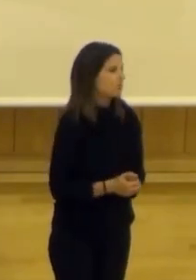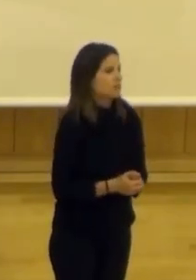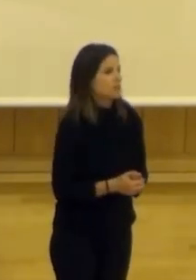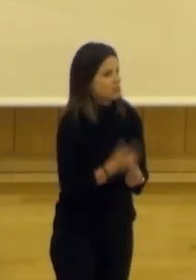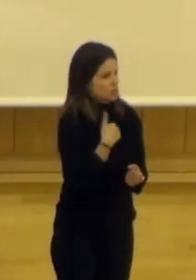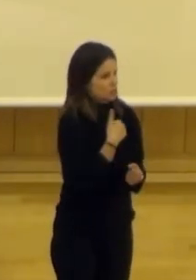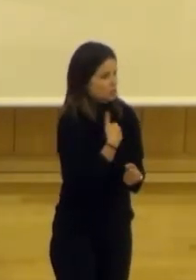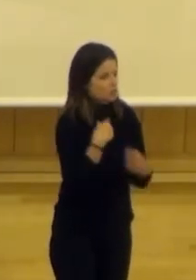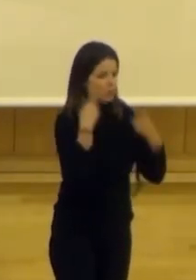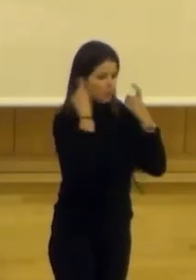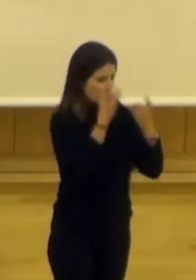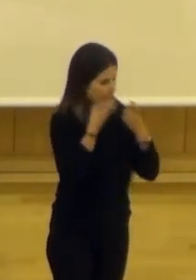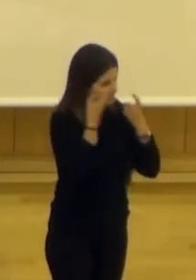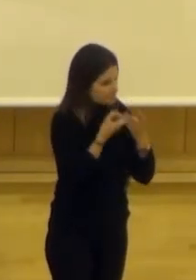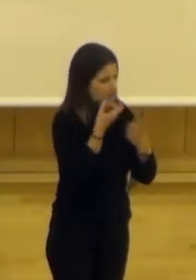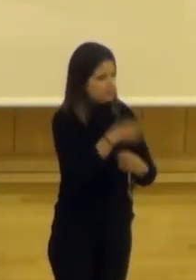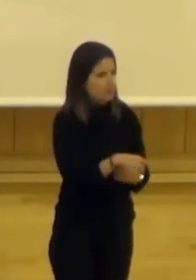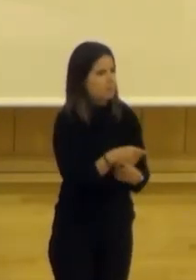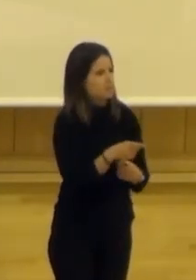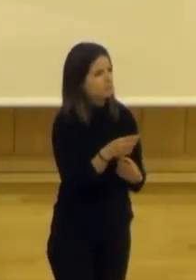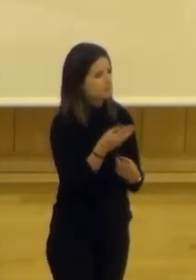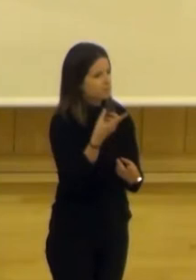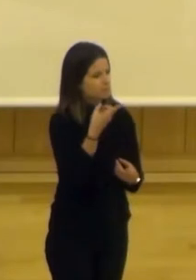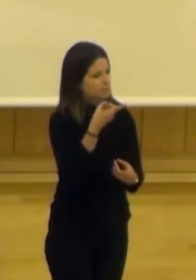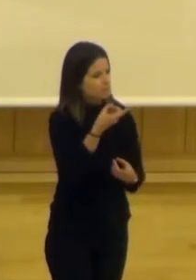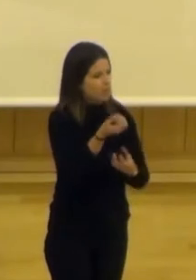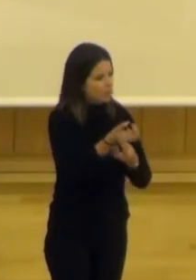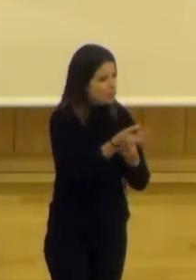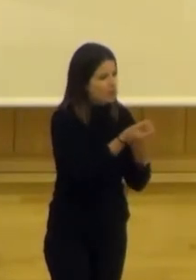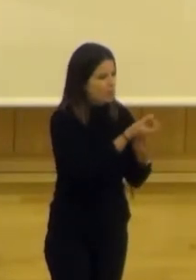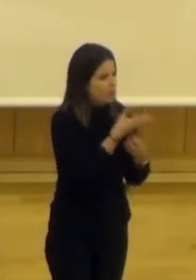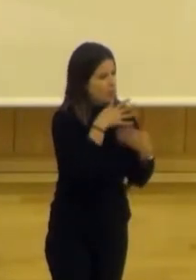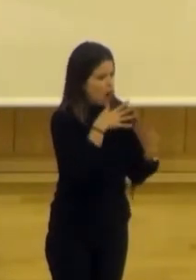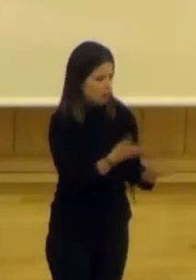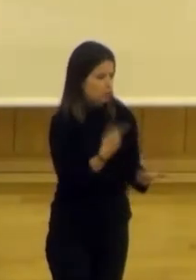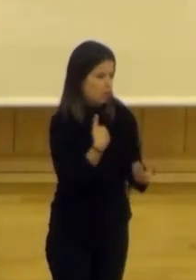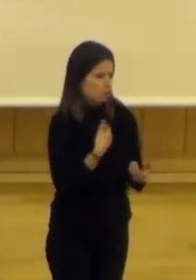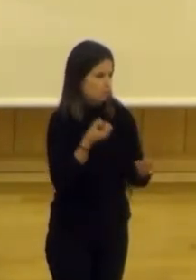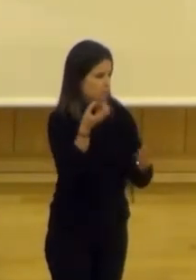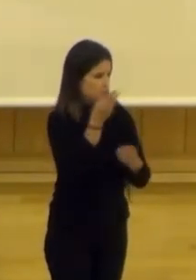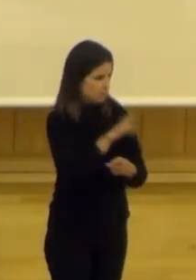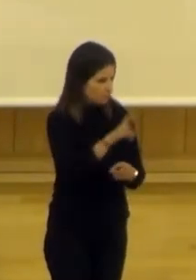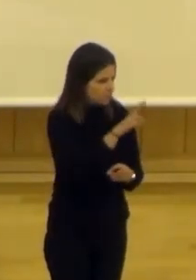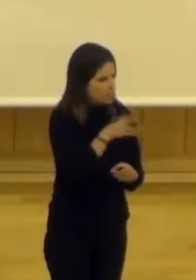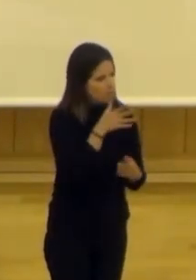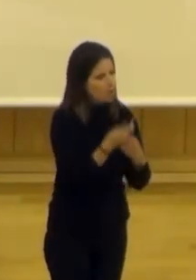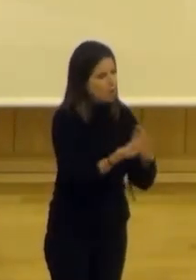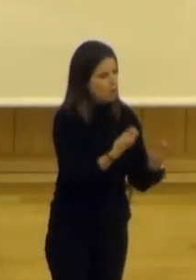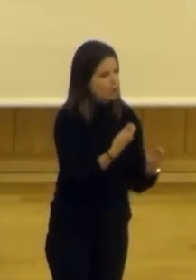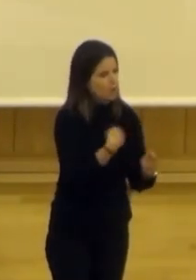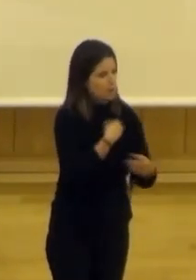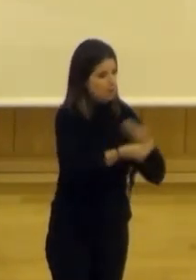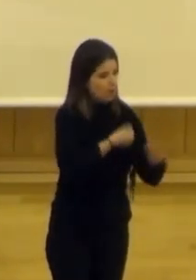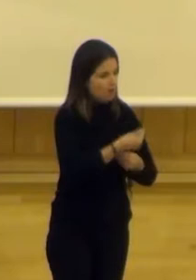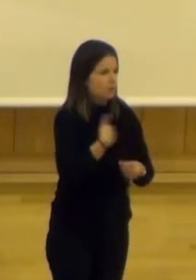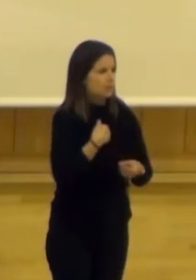Voy a tratar también de ir recuperando muchas de las cosas que fueron diciendo, porque se coordinan bastante bien con lo que nosotros hicimos y